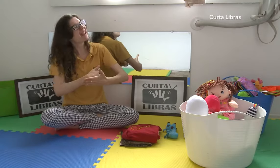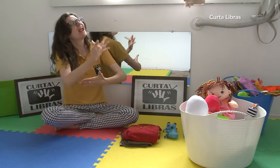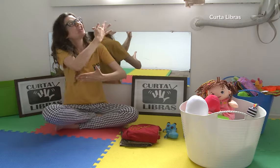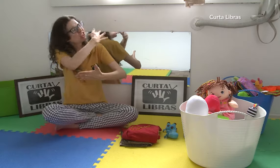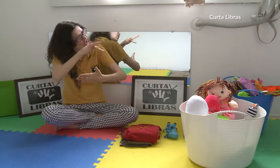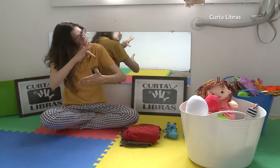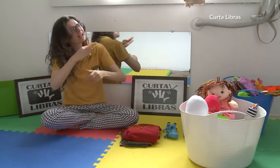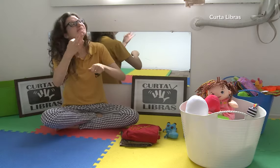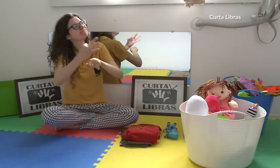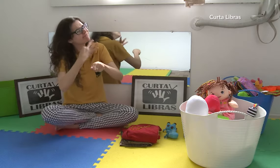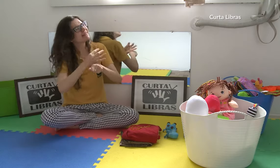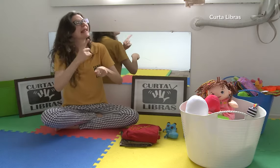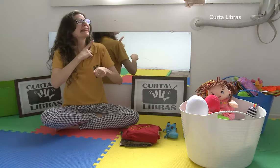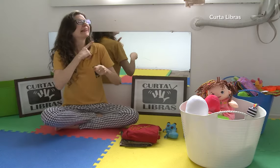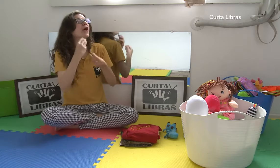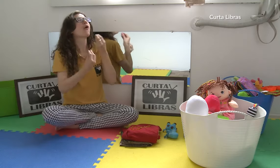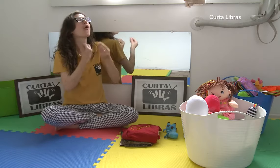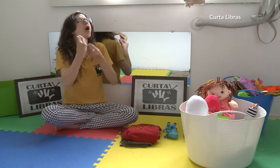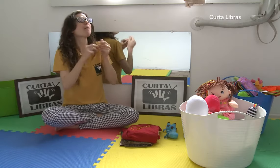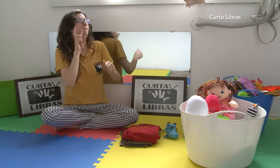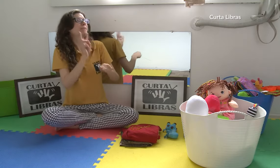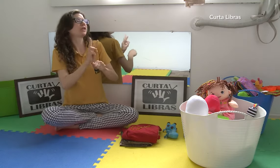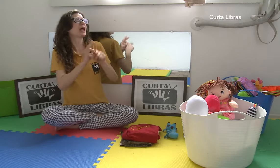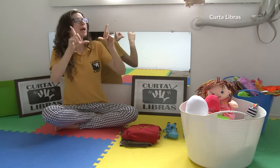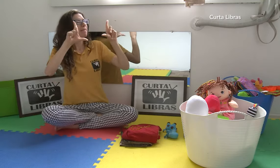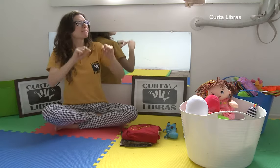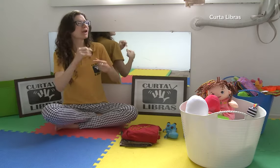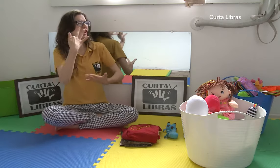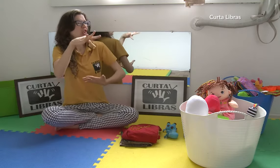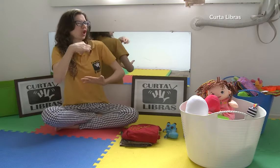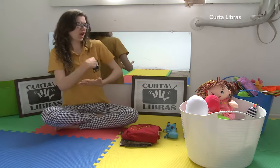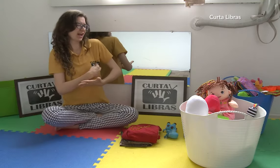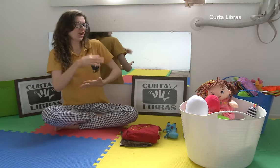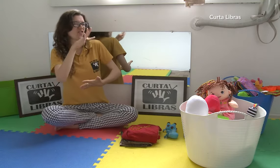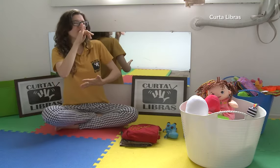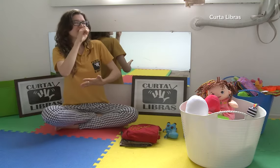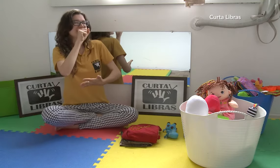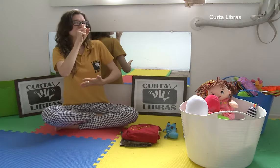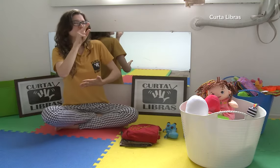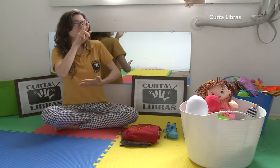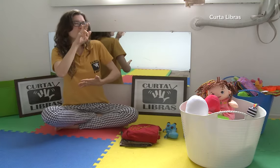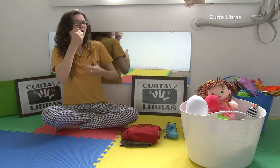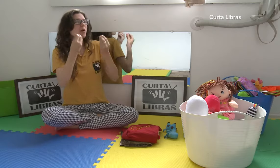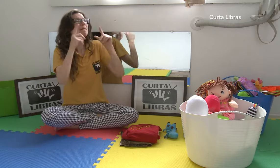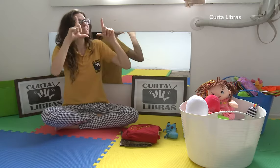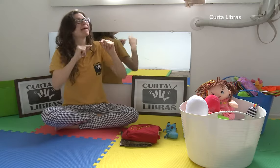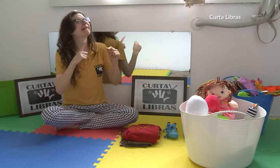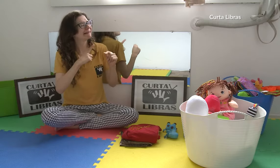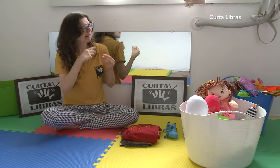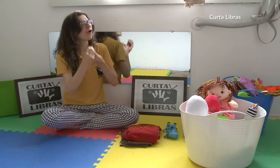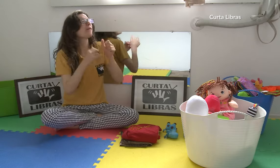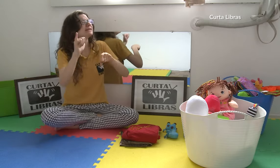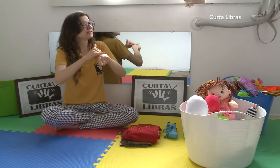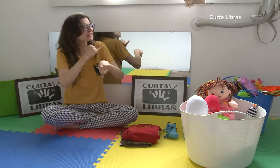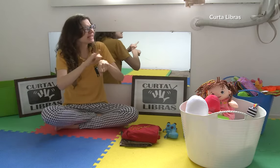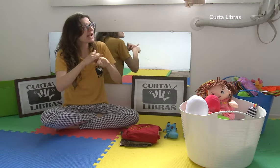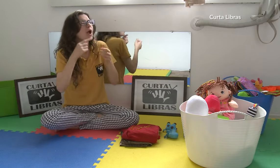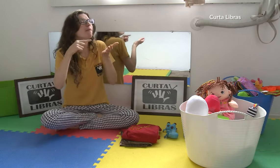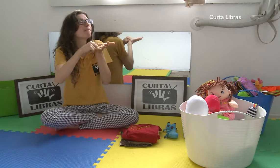a criança. Mas não. Você precisa ter confiança. Aguentar um pouquinho a dor. Porque existem estratégias para diminuir as dores e